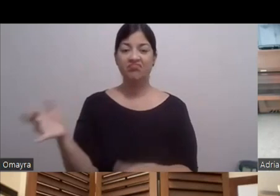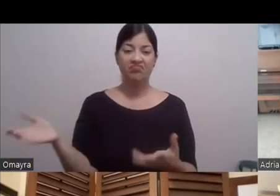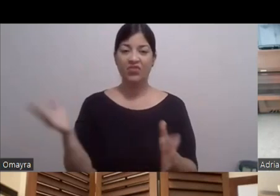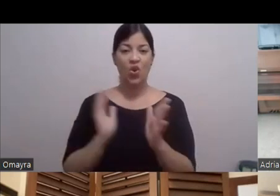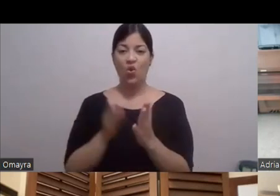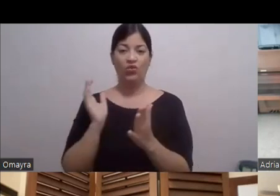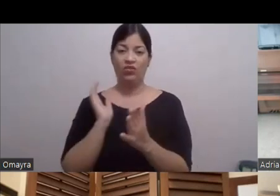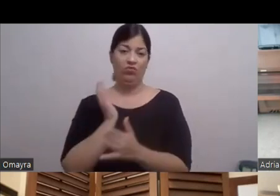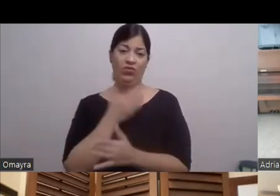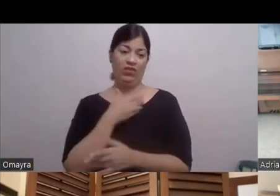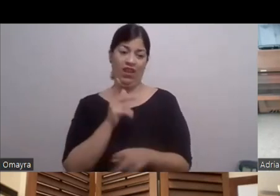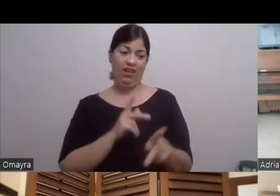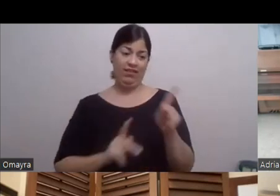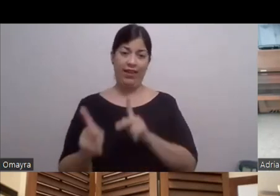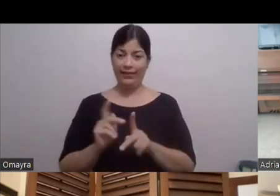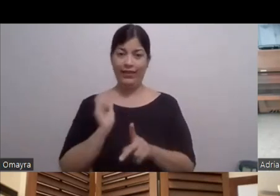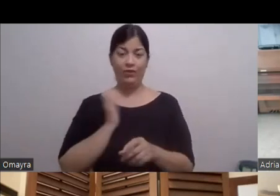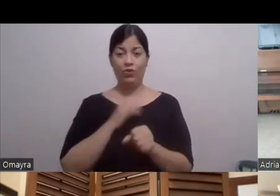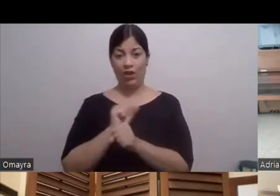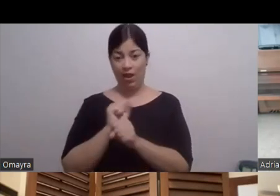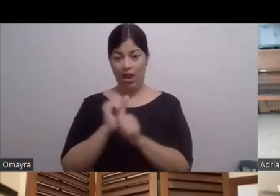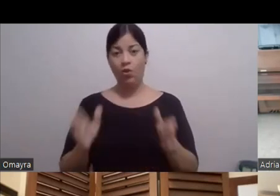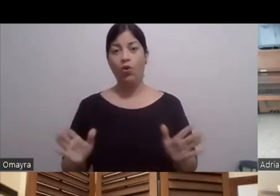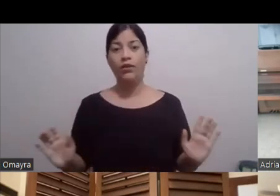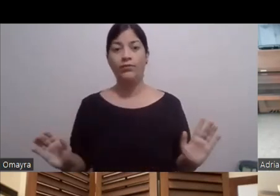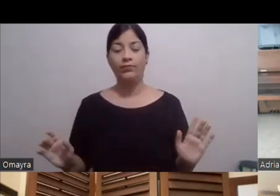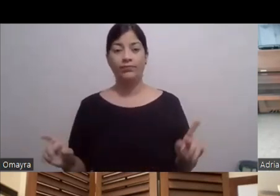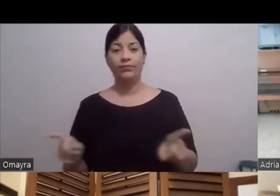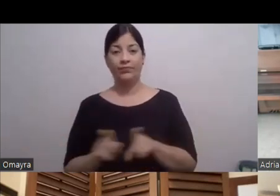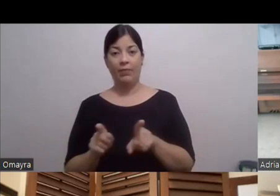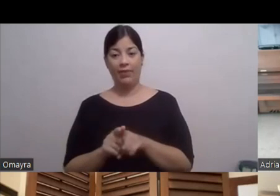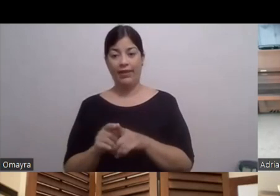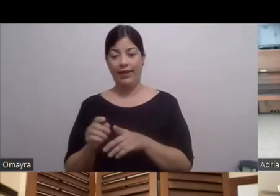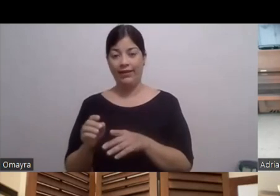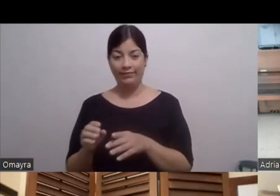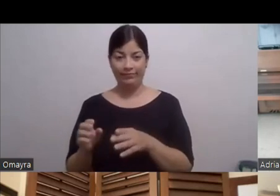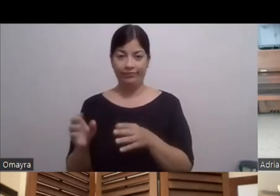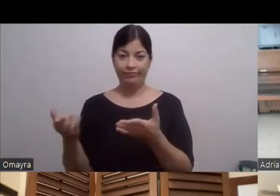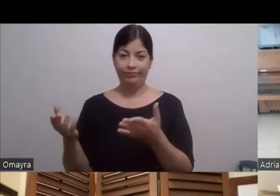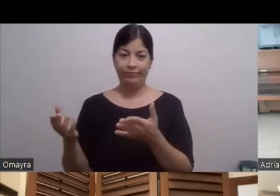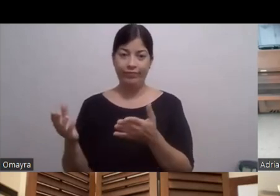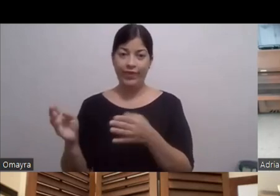trabajadores En la caña Sobre todo Que es la que se trata También en la película Porque salen Las huelgas De la caña